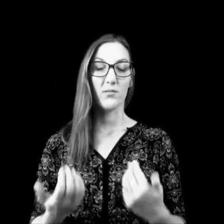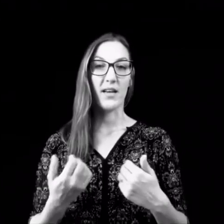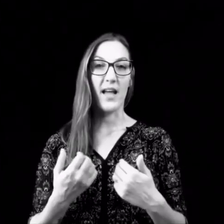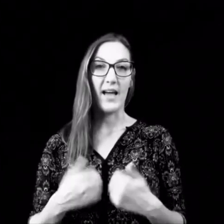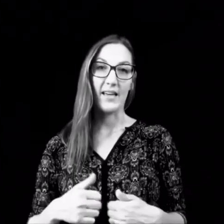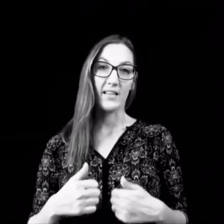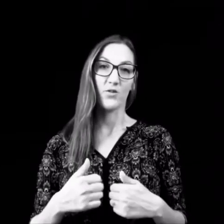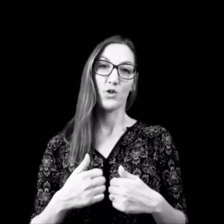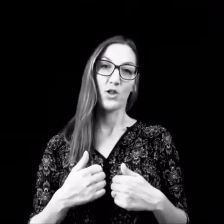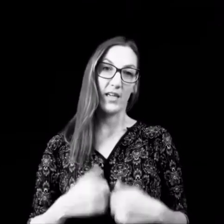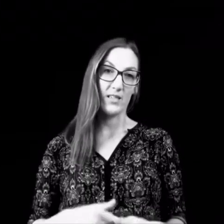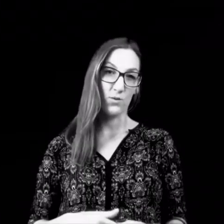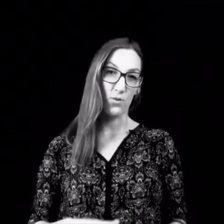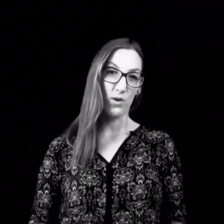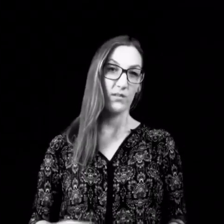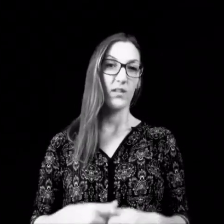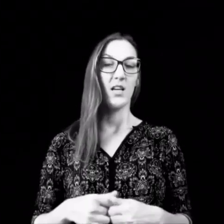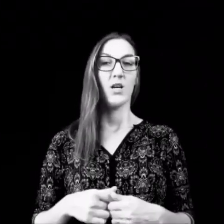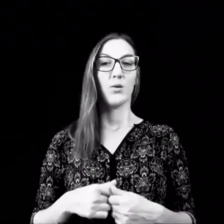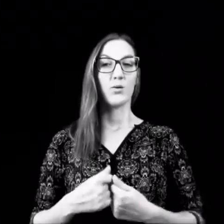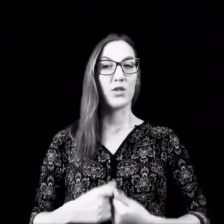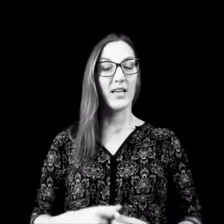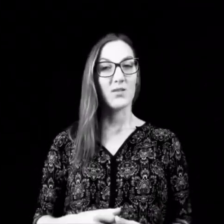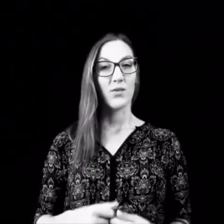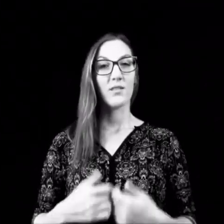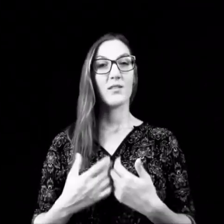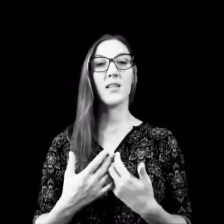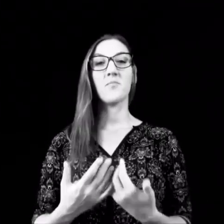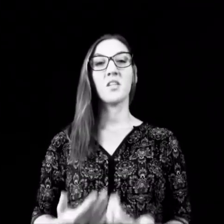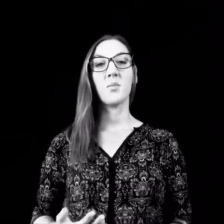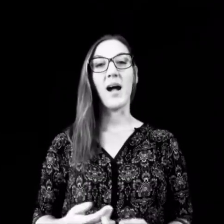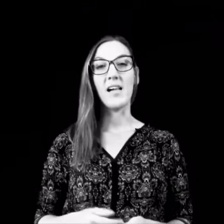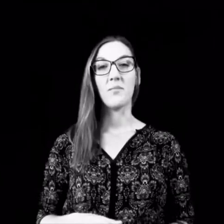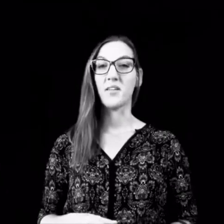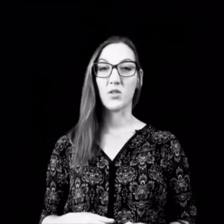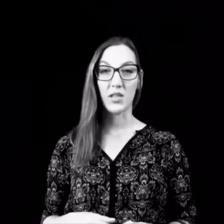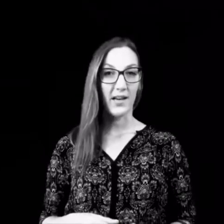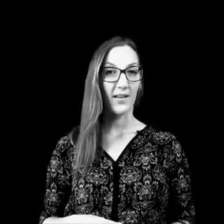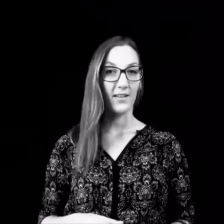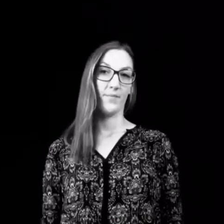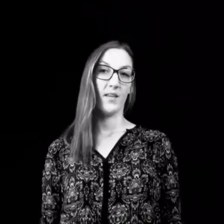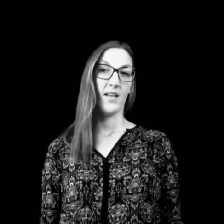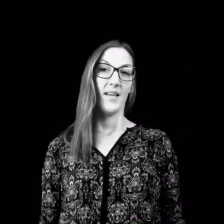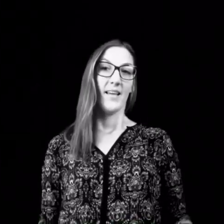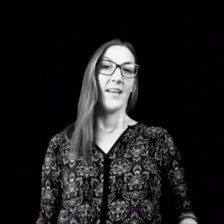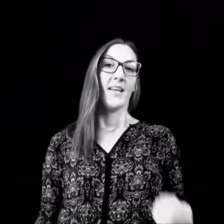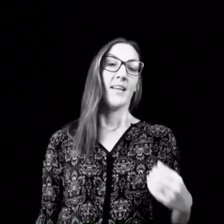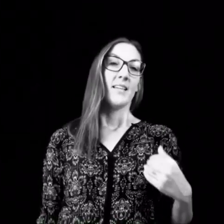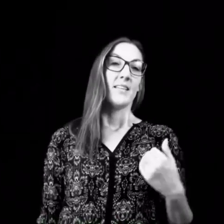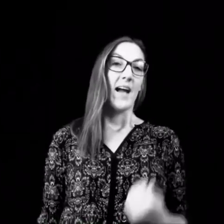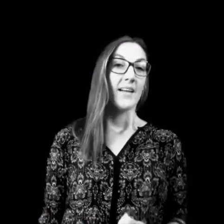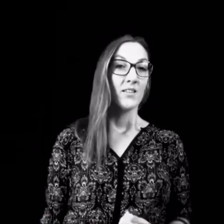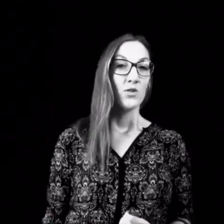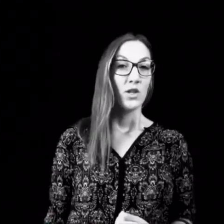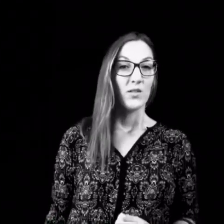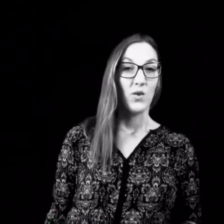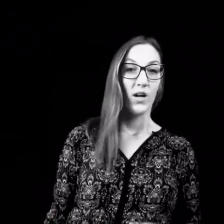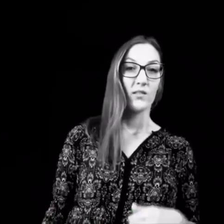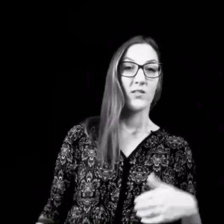meine eigenen Stressoren. Und Stressoren sind eben nicht bei allen Menschen gleich. Die eigenen Stressoren, das